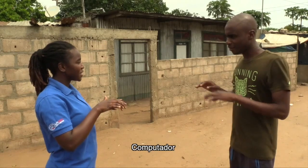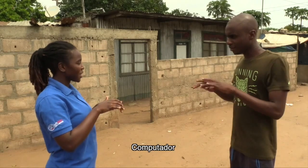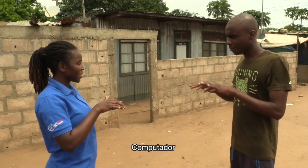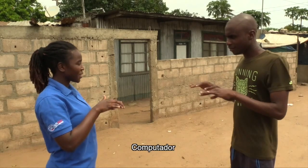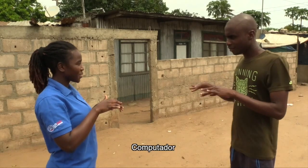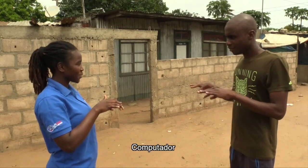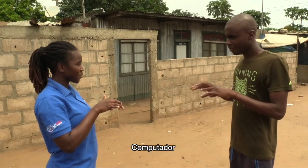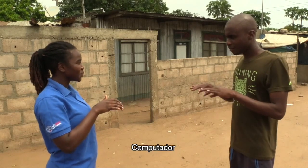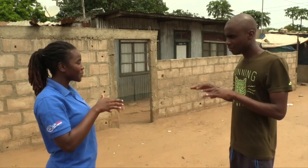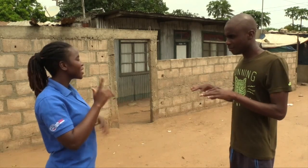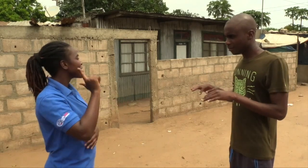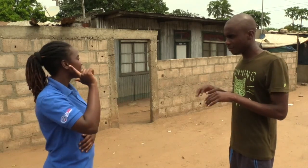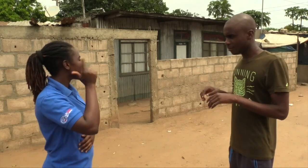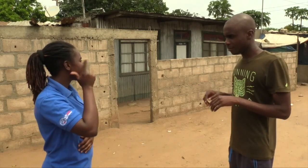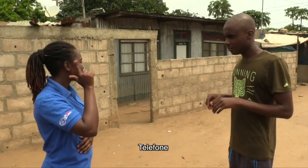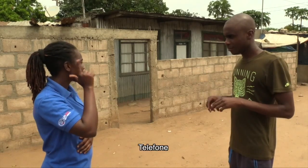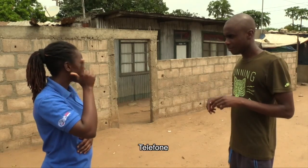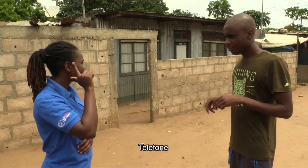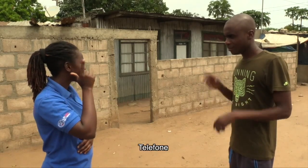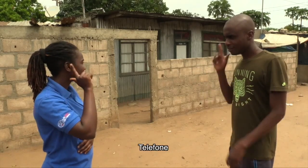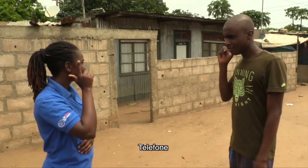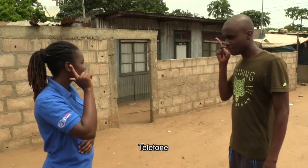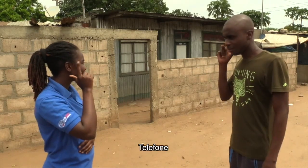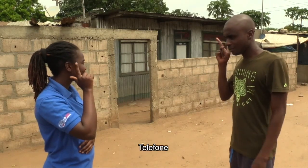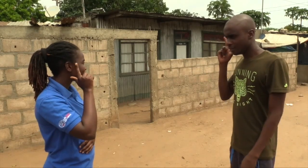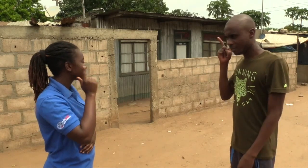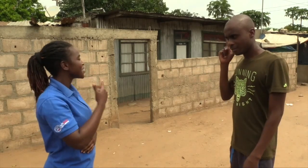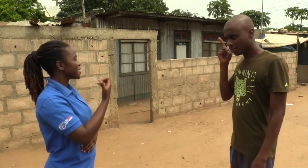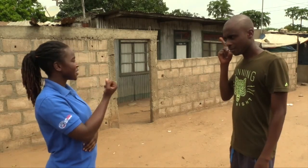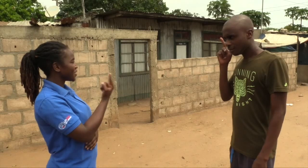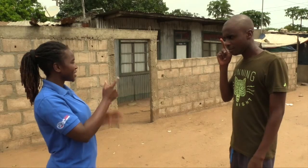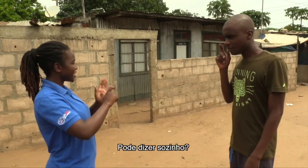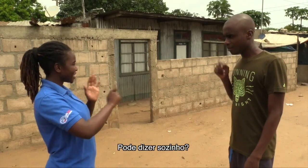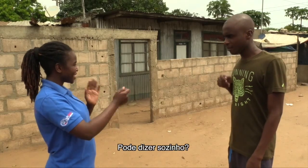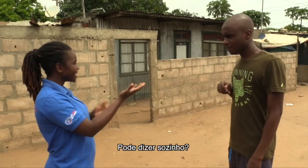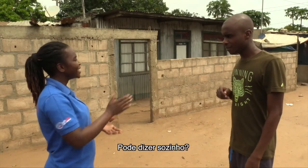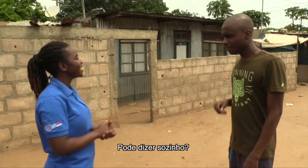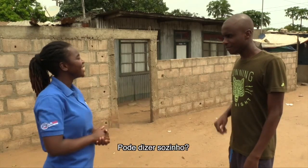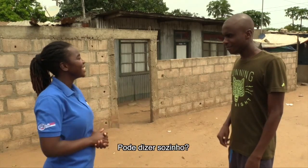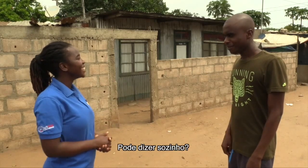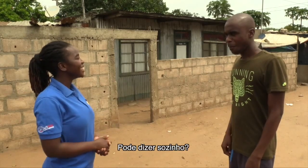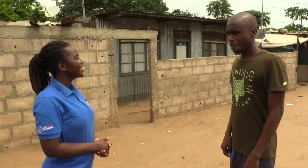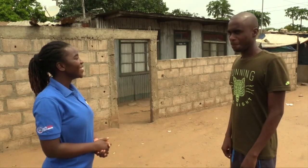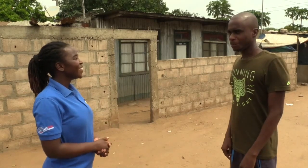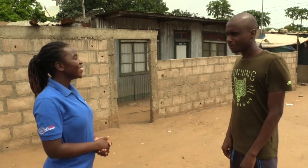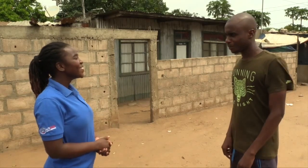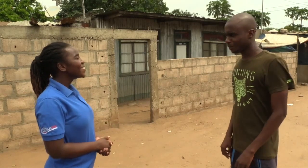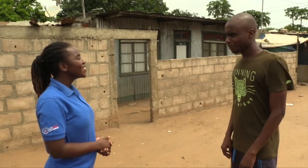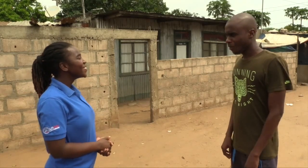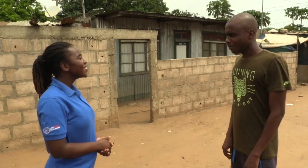computador telefone pode dizer sozinho